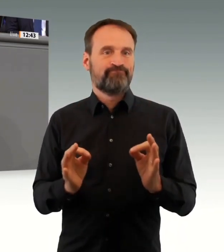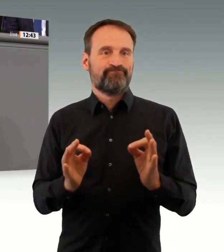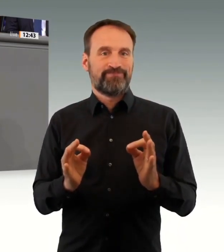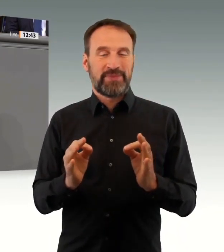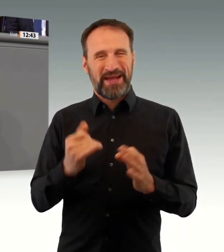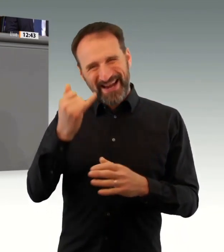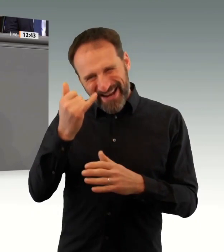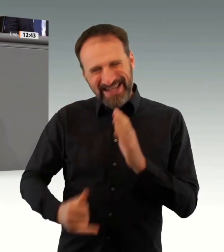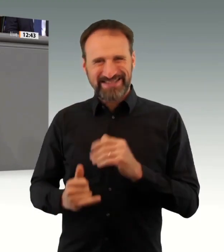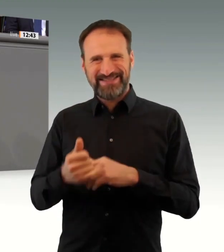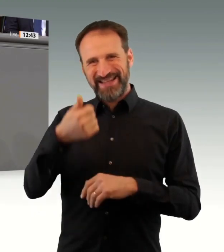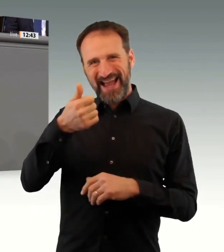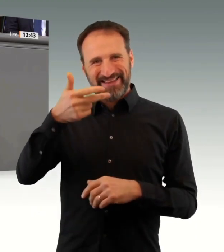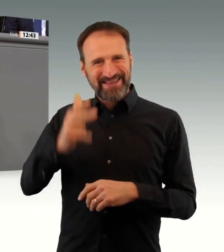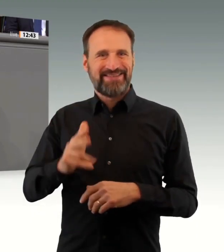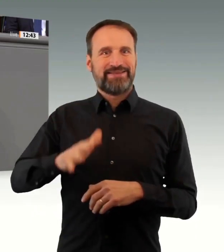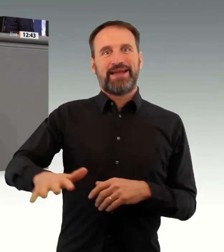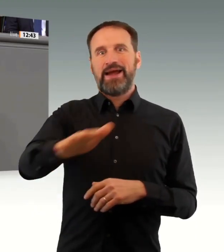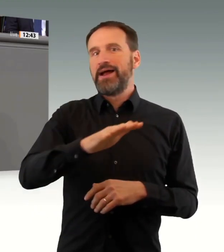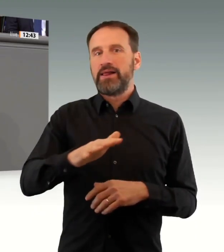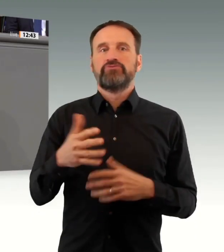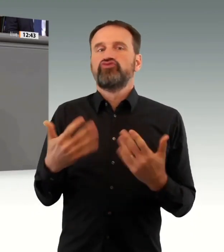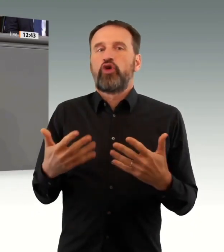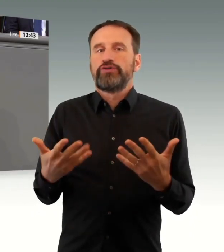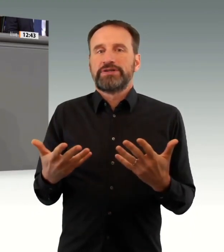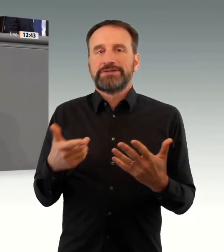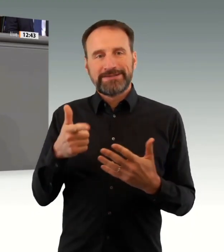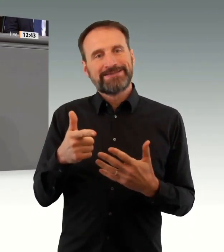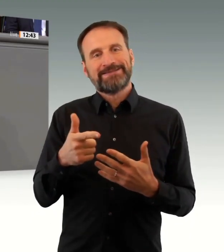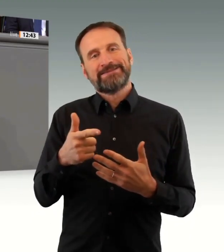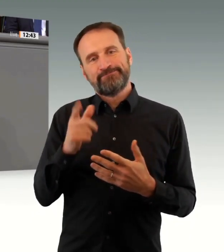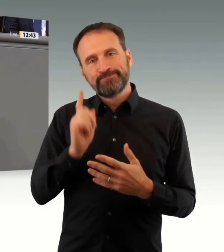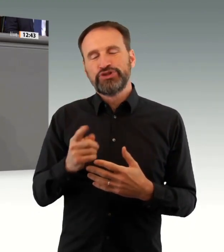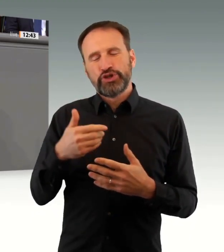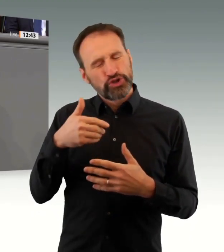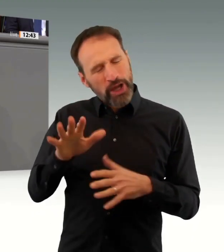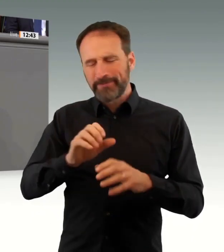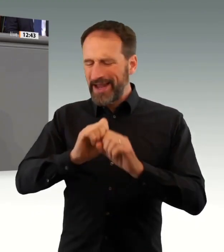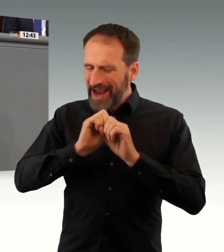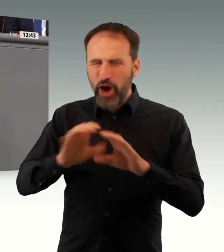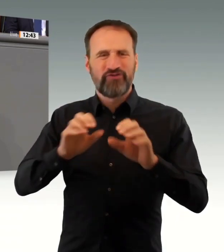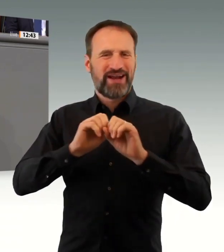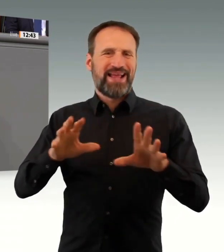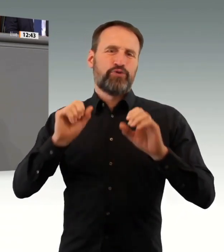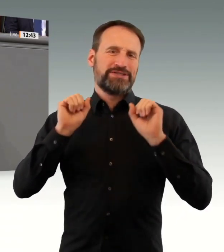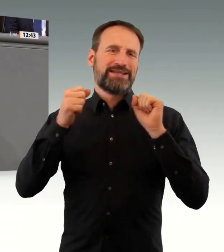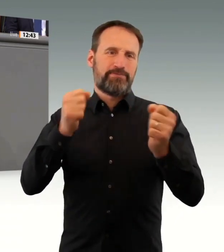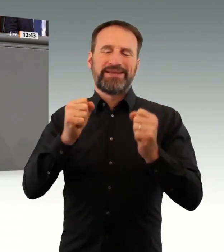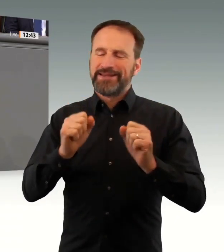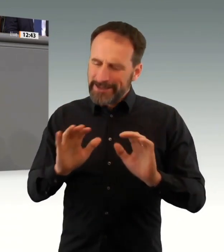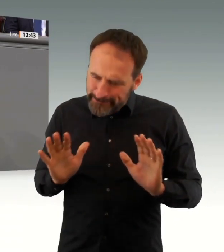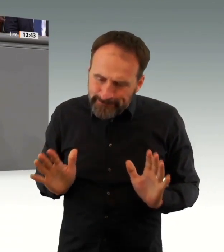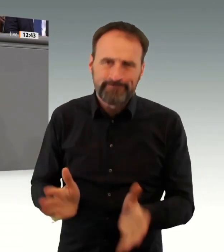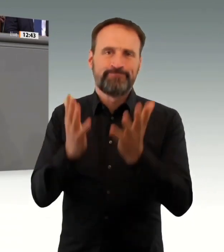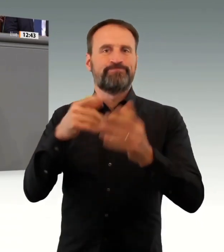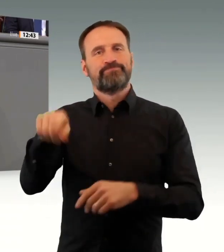unvorstellbar, dass sich so viele Menschen dem Schutz durch Impfung verweigern. Da diskutierten wir darüber, wie